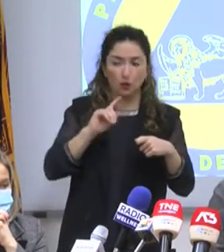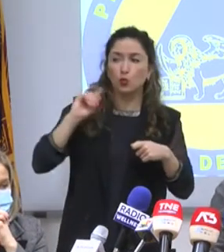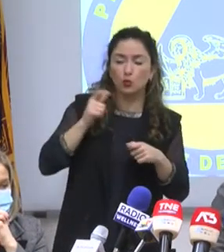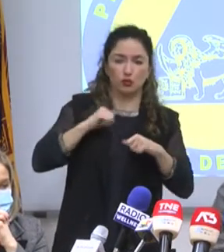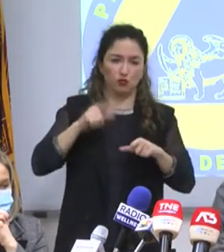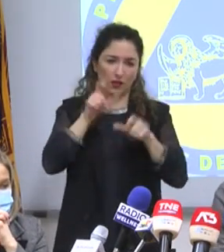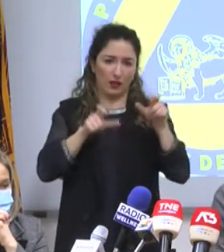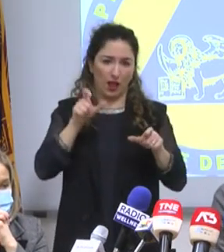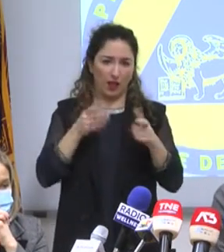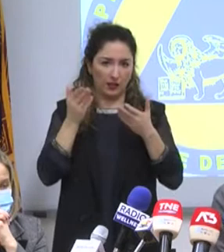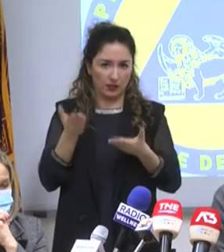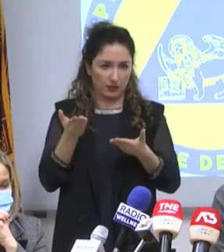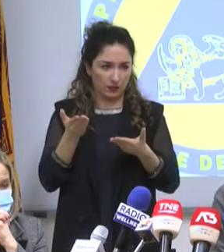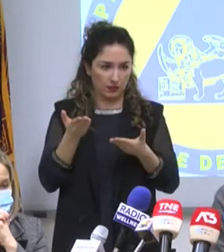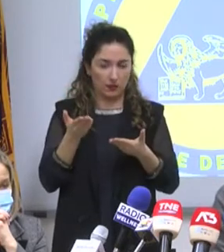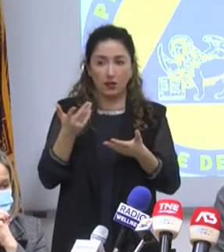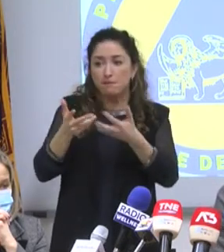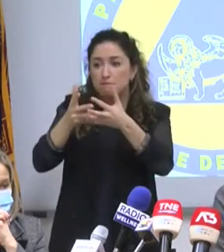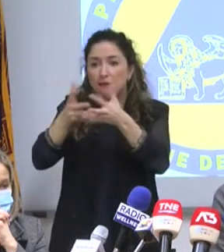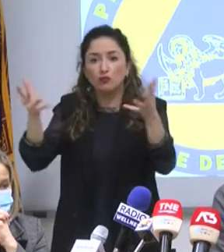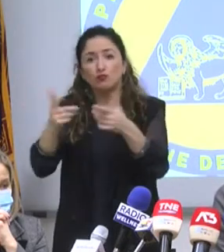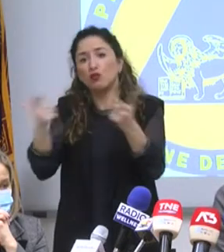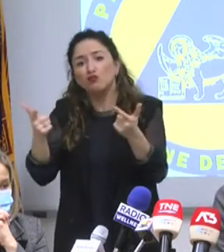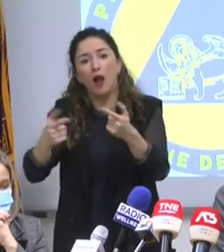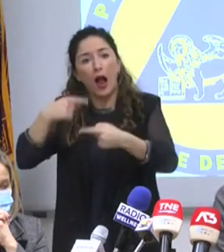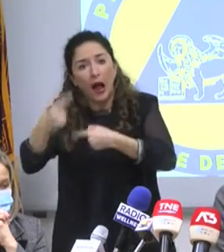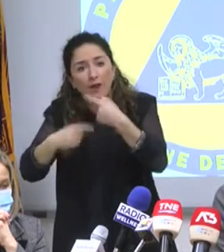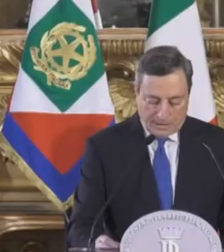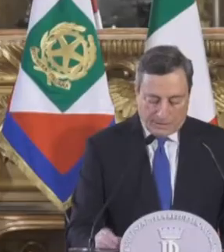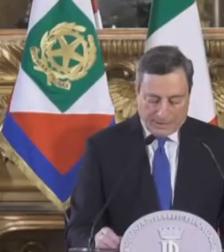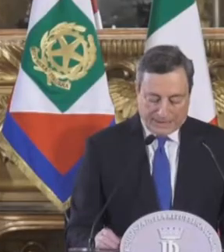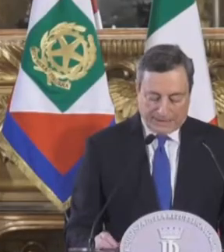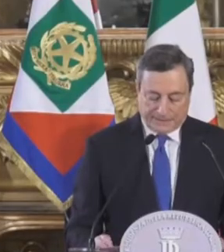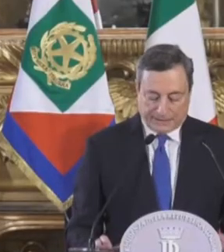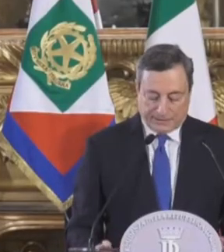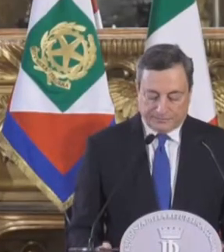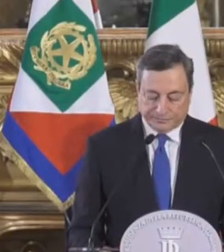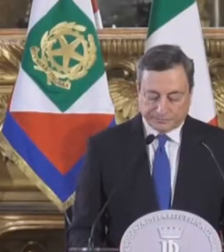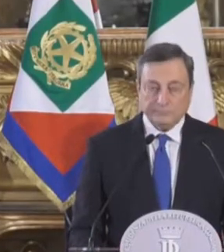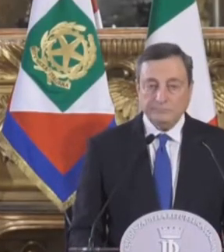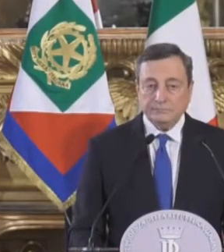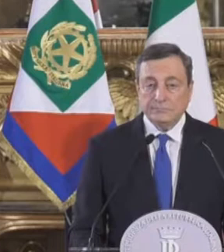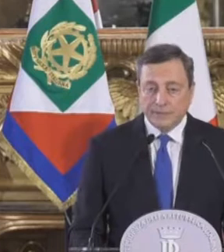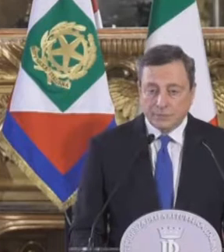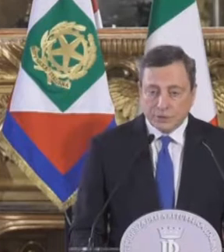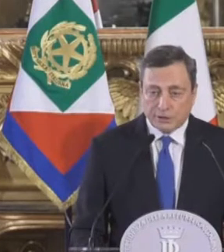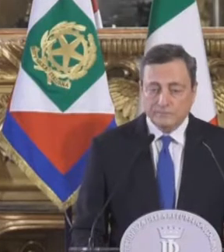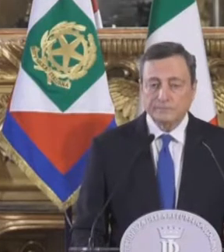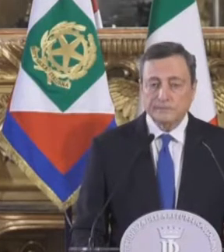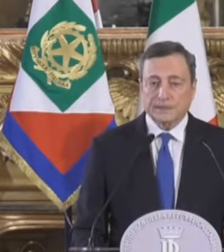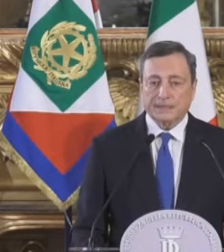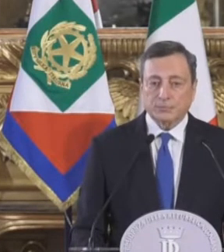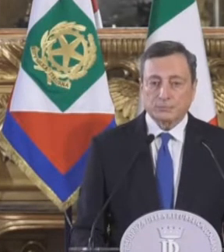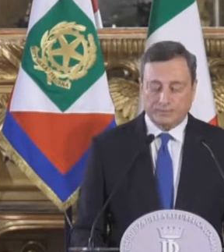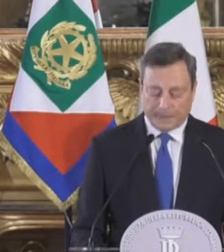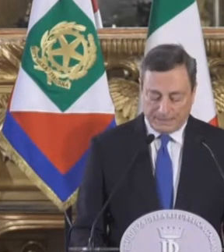se non c'è, non c'è, punto, è inutile che andiamo avanti. Così Luca Zaia commenta la crisi di governo, l'incarico accettato con riserva da Mario